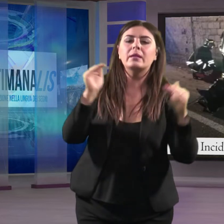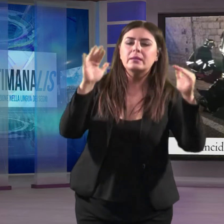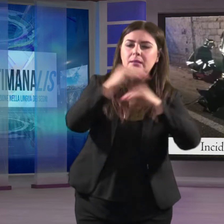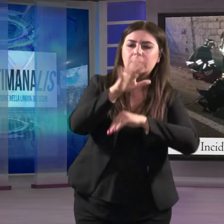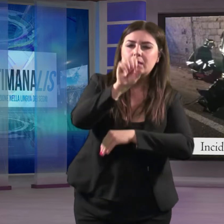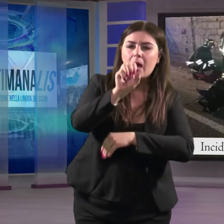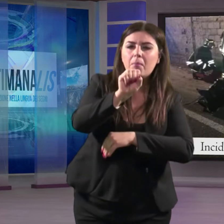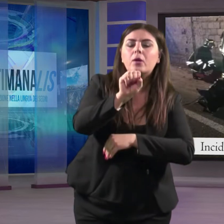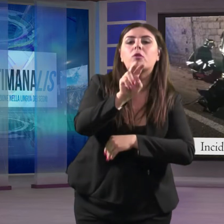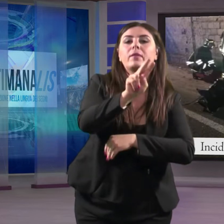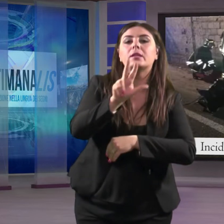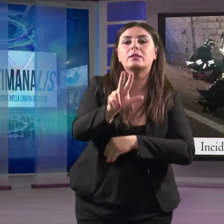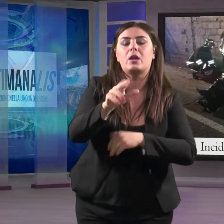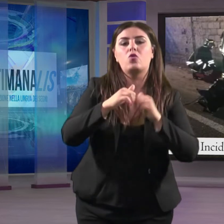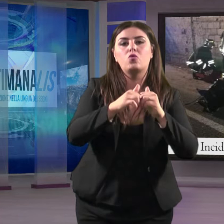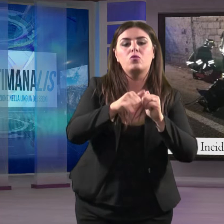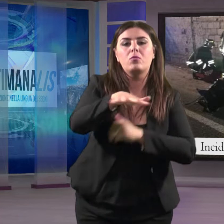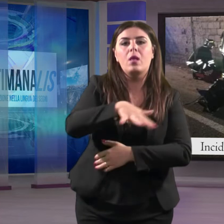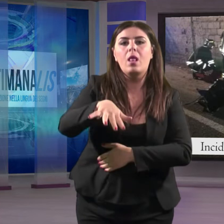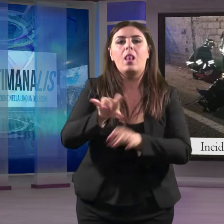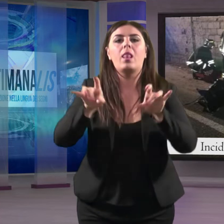23 giugno nel quartiere Lido.